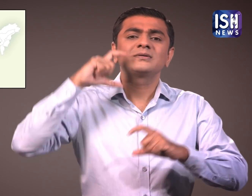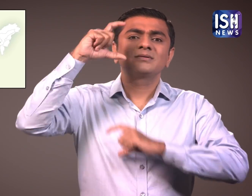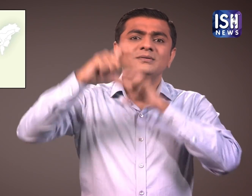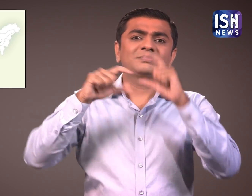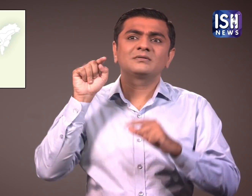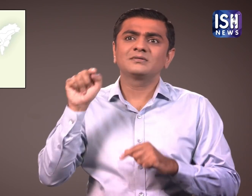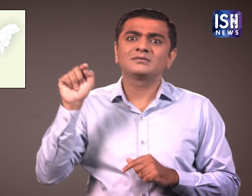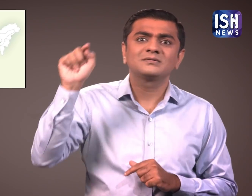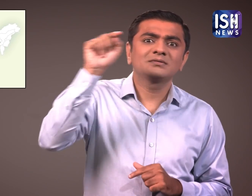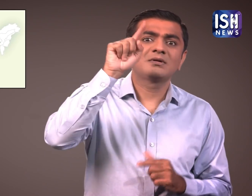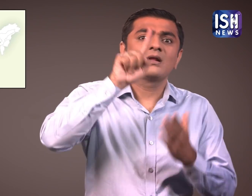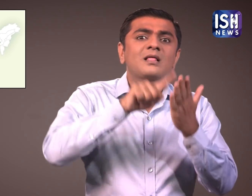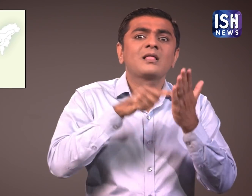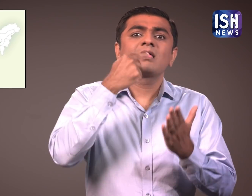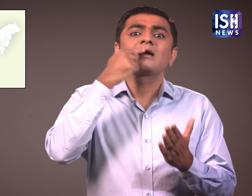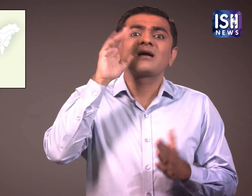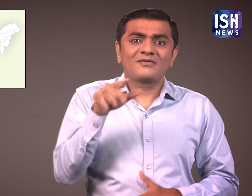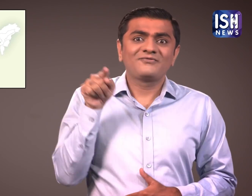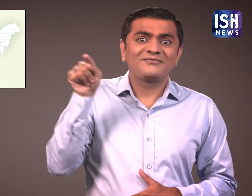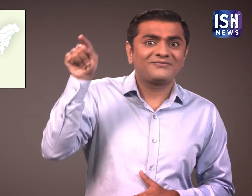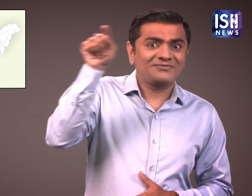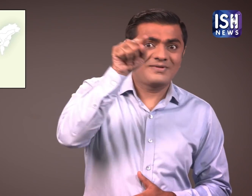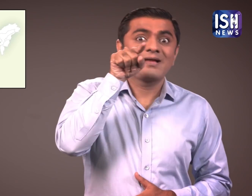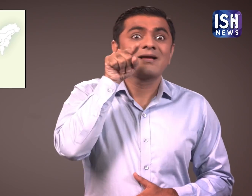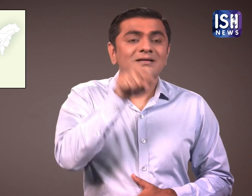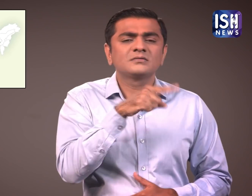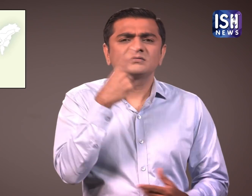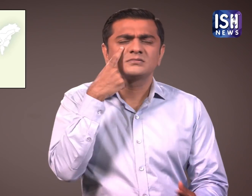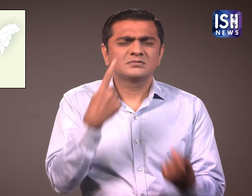के सभी ब्रैंड की गुनवत्ता के परीक्षन करने का निर्नाई लिया।